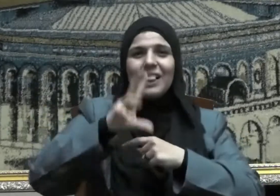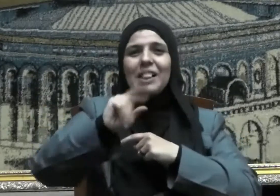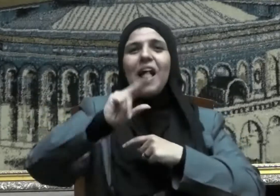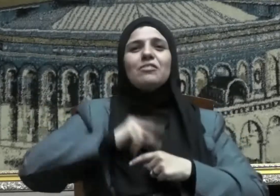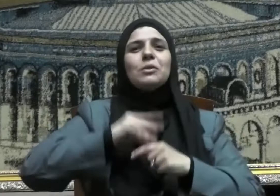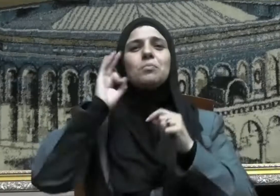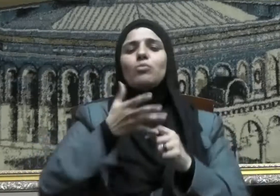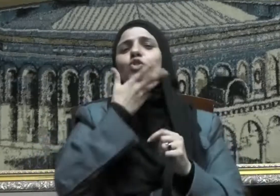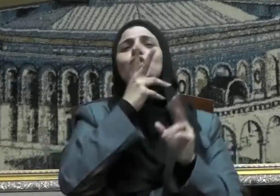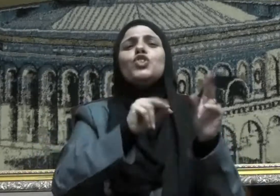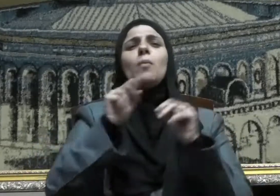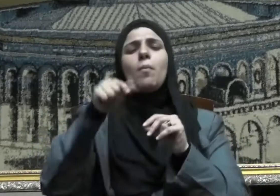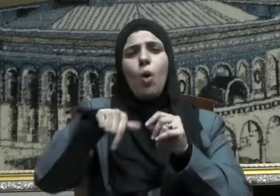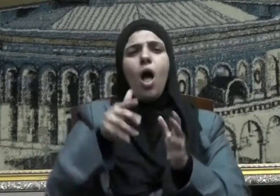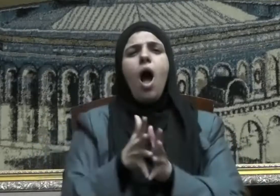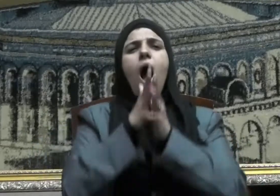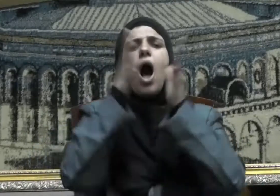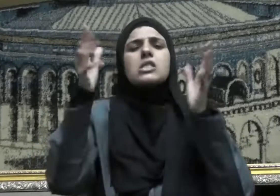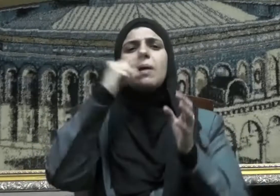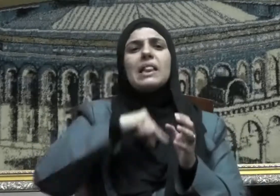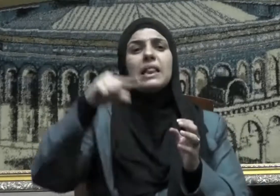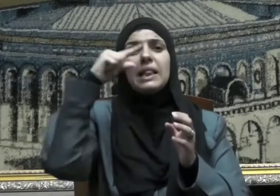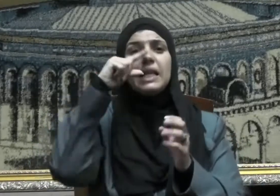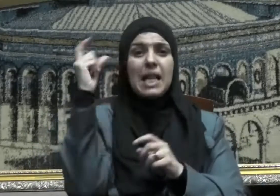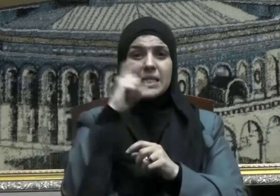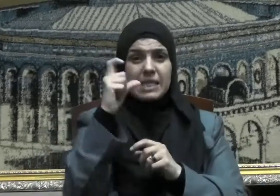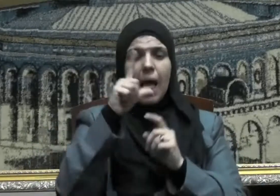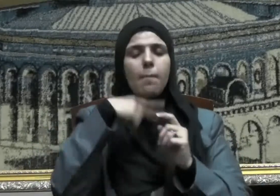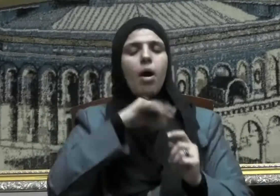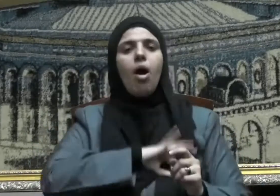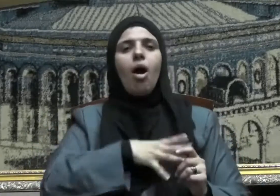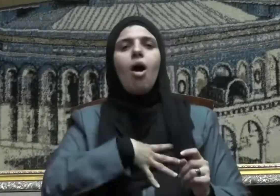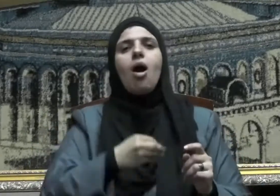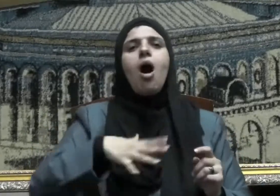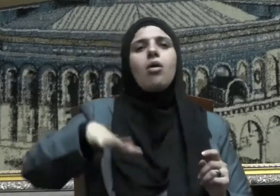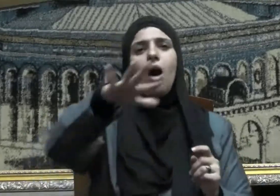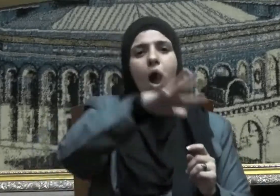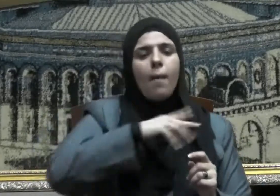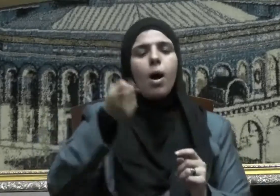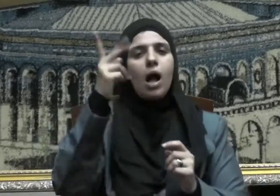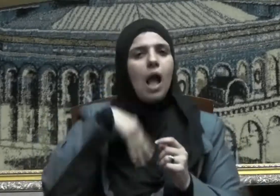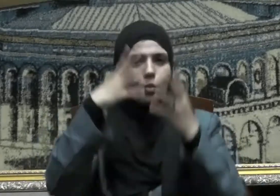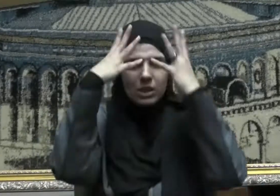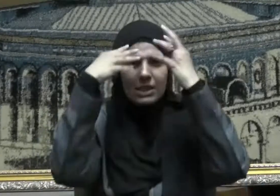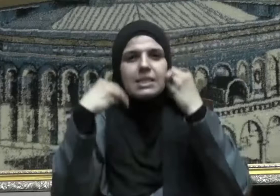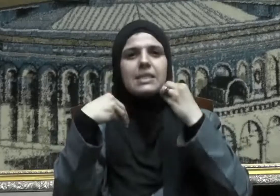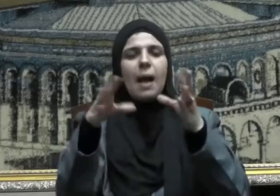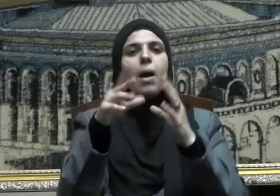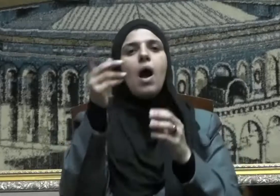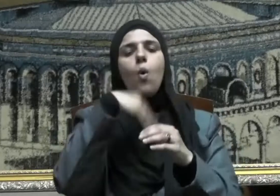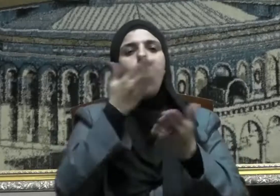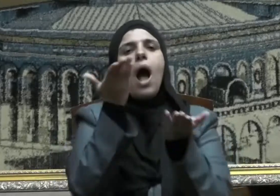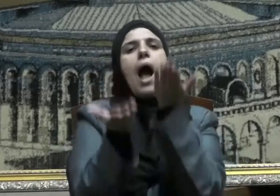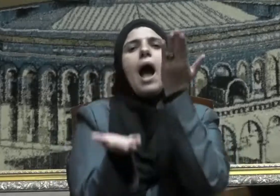وهو من مظاهر عظمة الإسلام ورحمته وسماحته